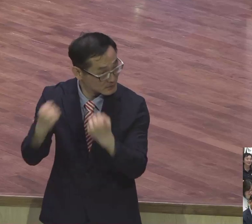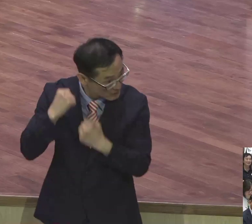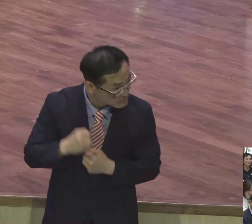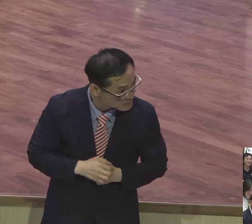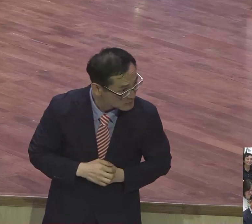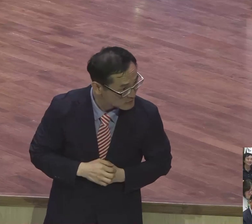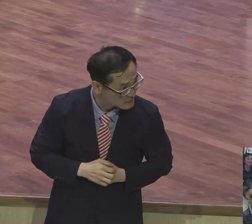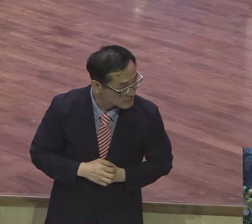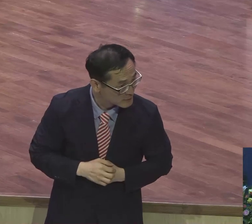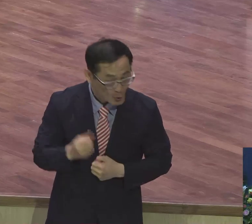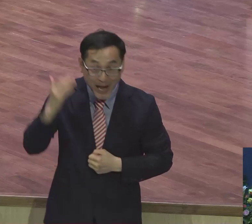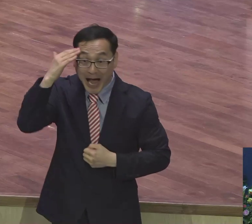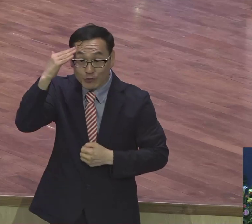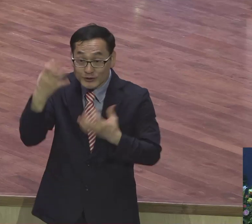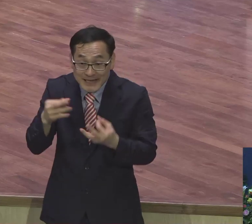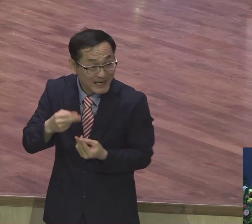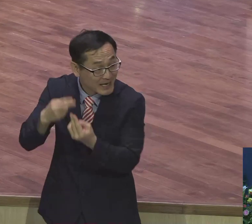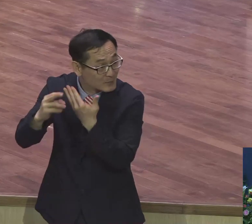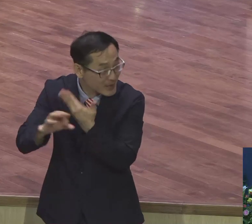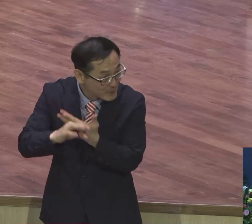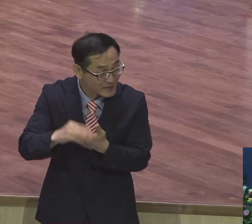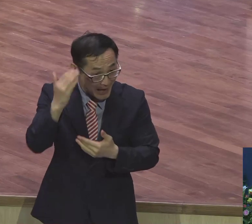한국은행에 예금을 하면 한국이 사냐.